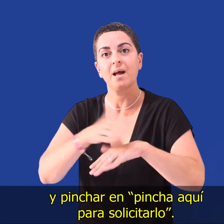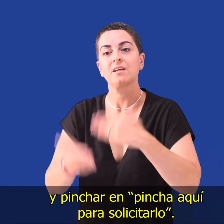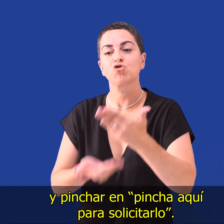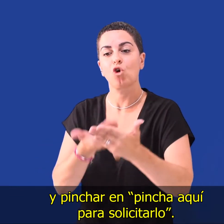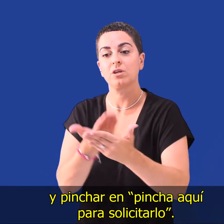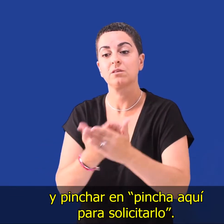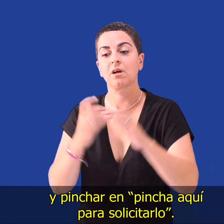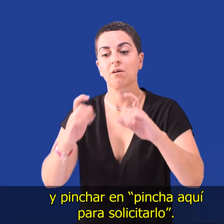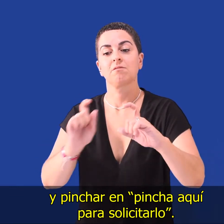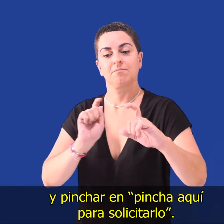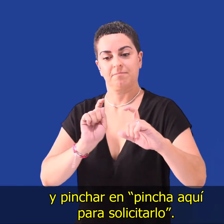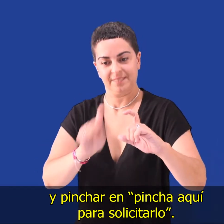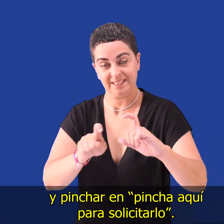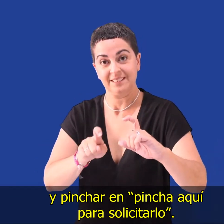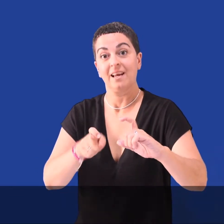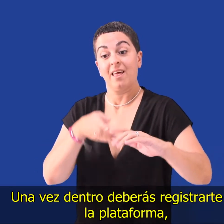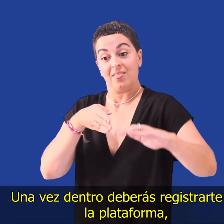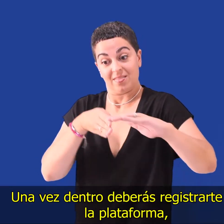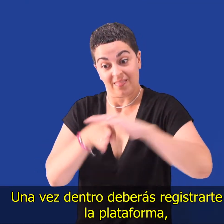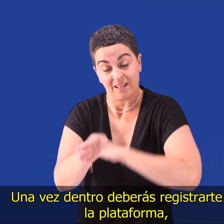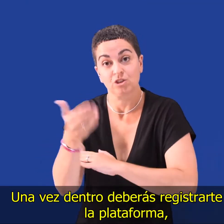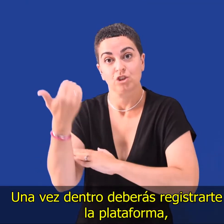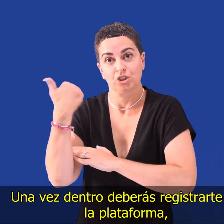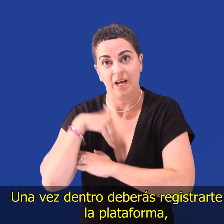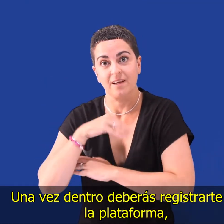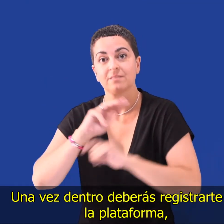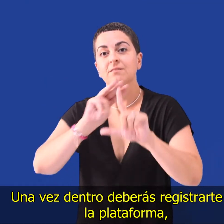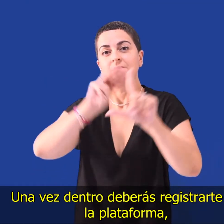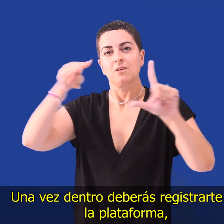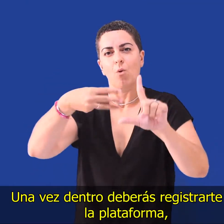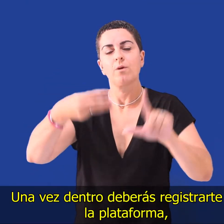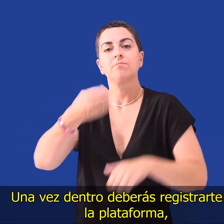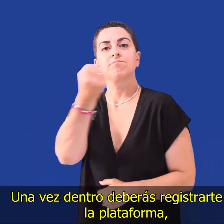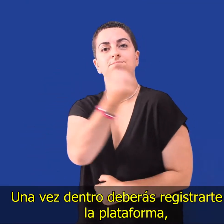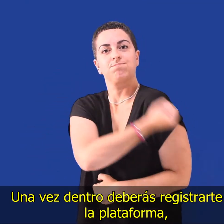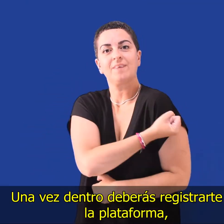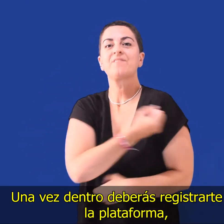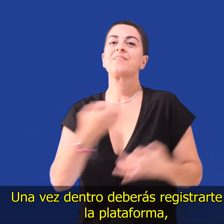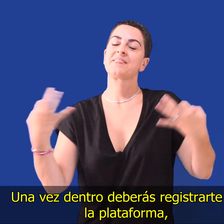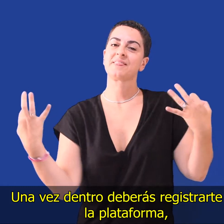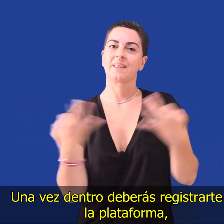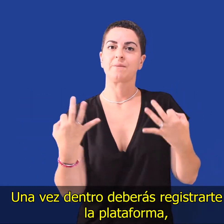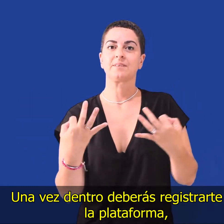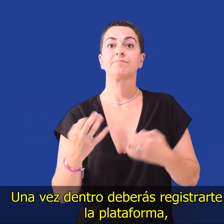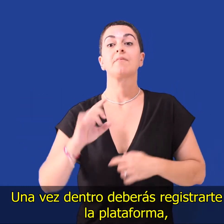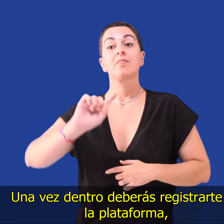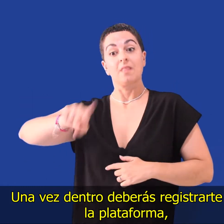aquí para solicitarlo. Una vez dentro, deberás registrarte en la plataforma.